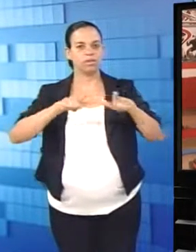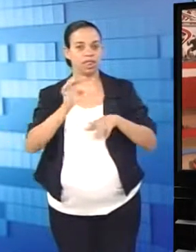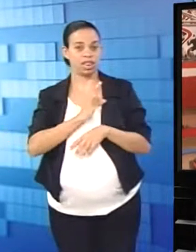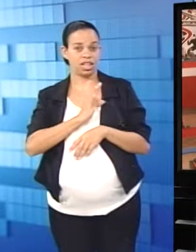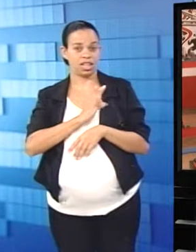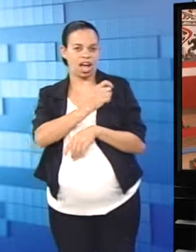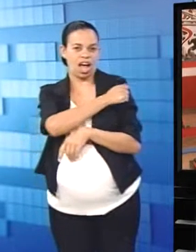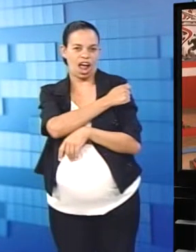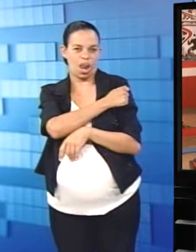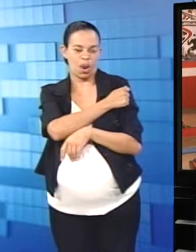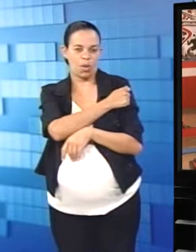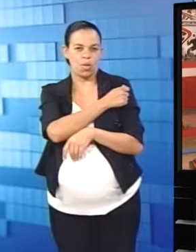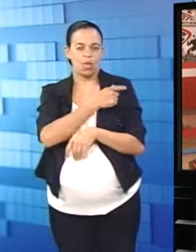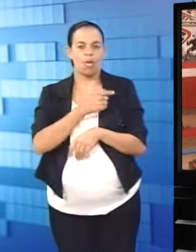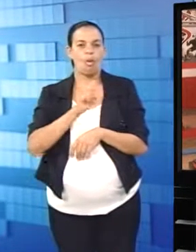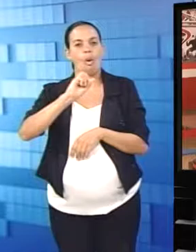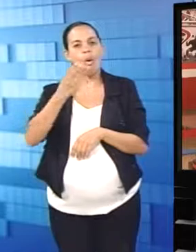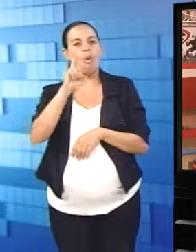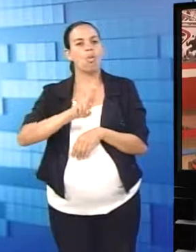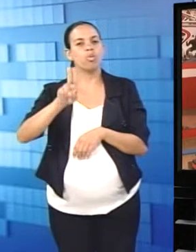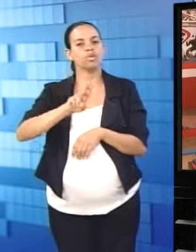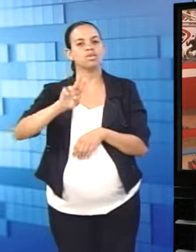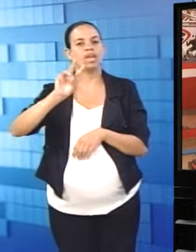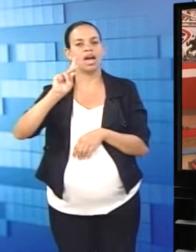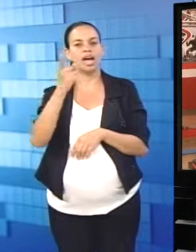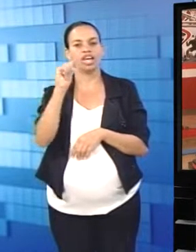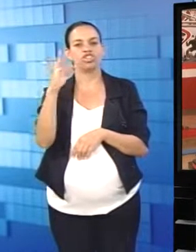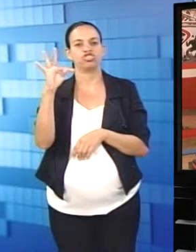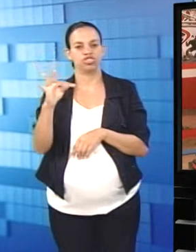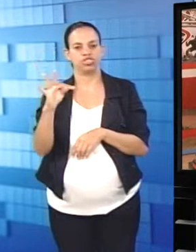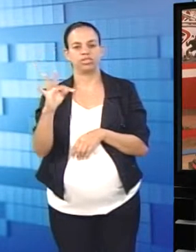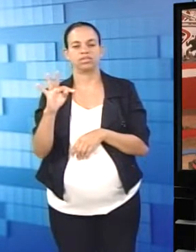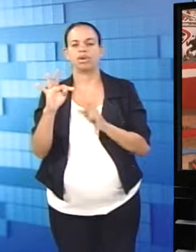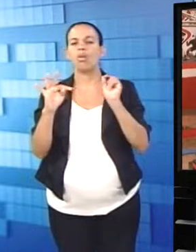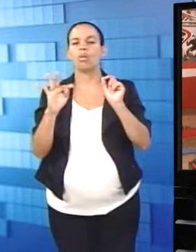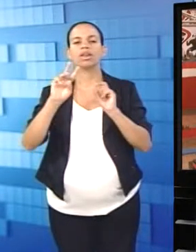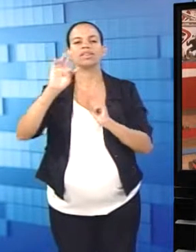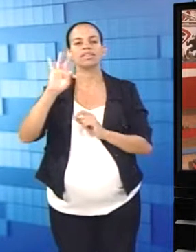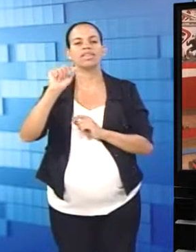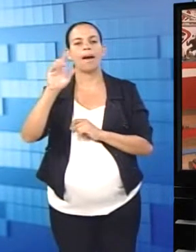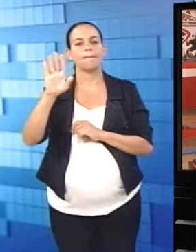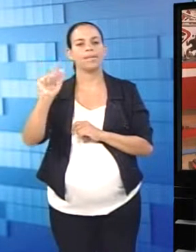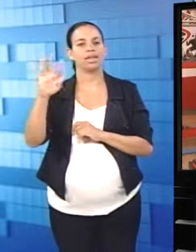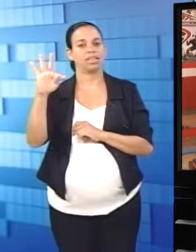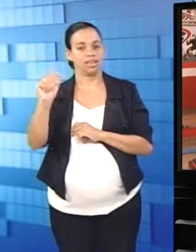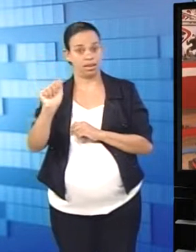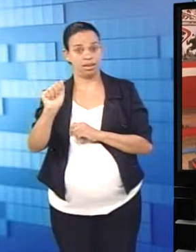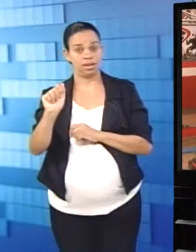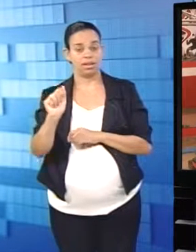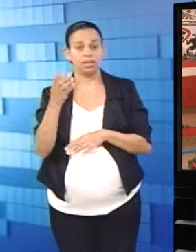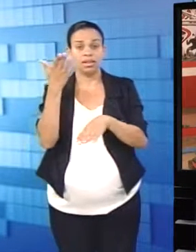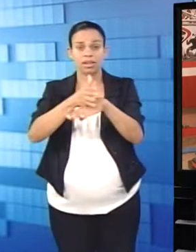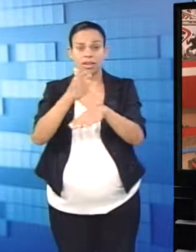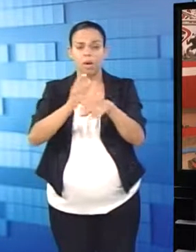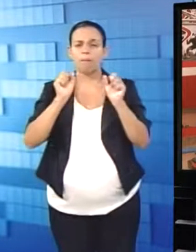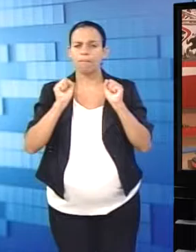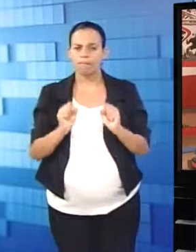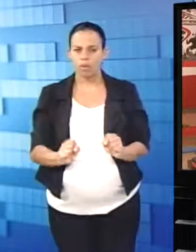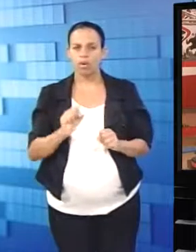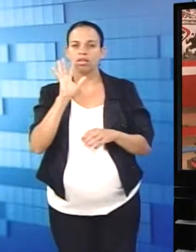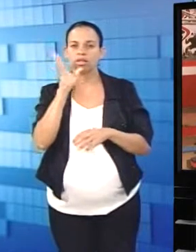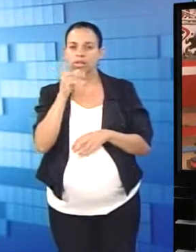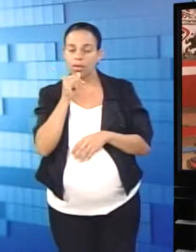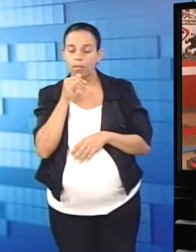estar trabalhando alguma técnica com o aluno ou tá utilizando o HIIT, tá utilizando a tabata. Aí, onde o treino pode